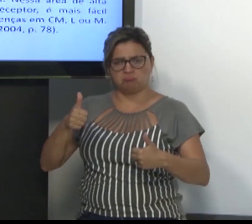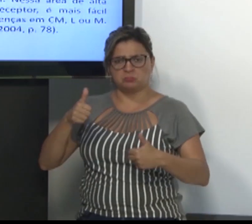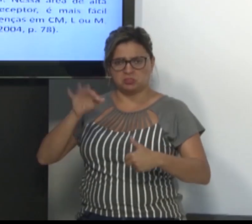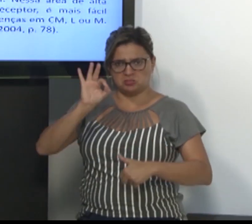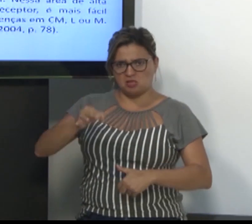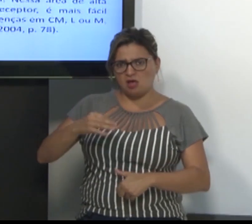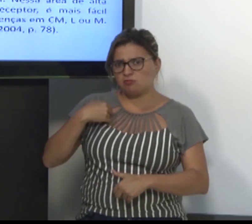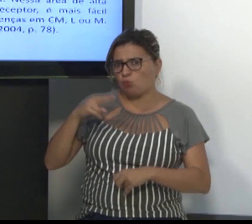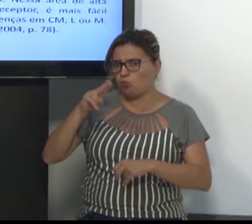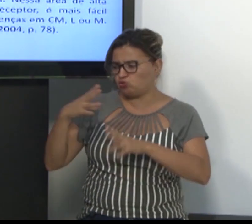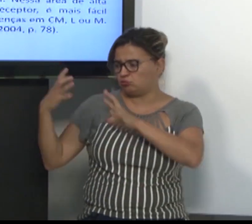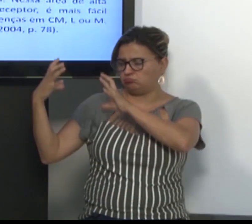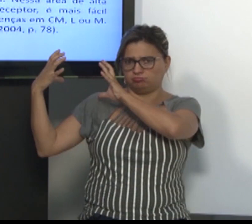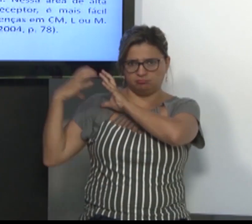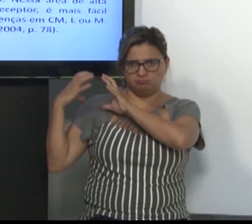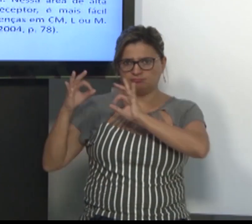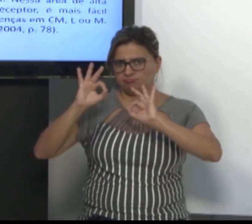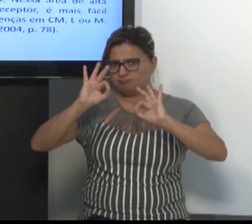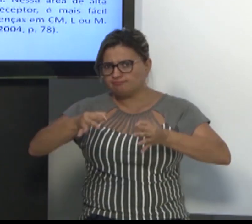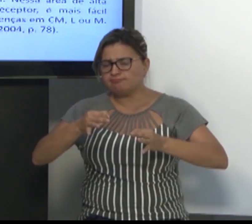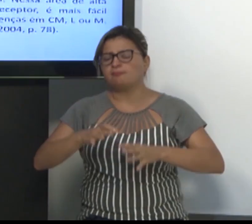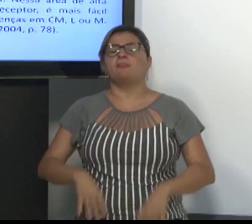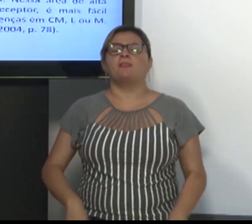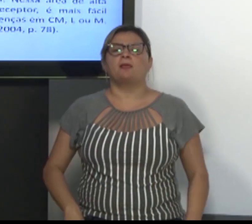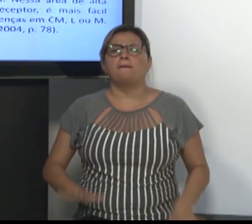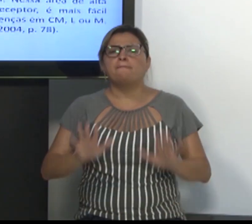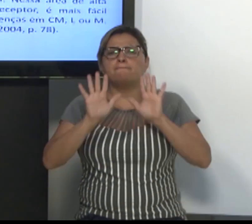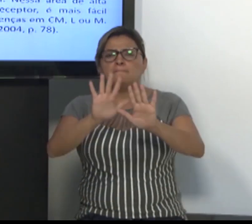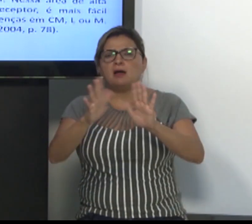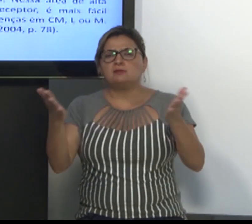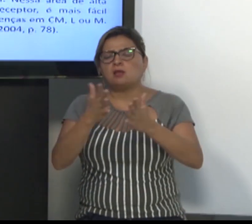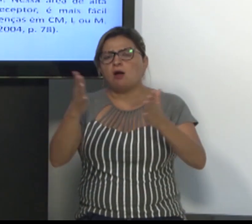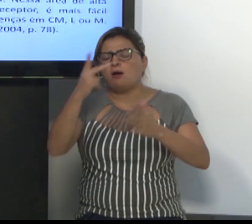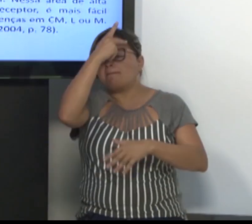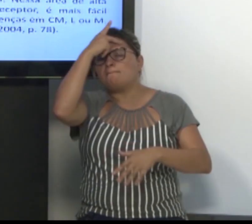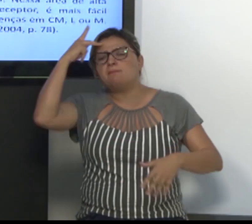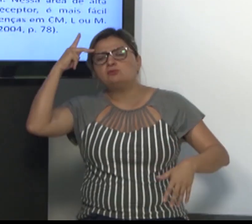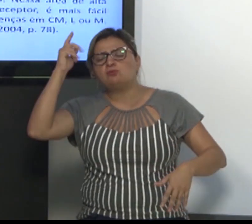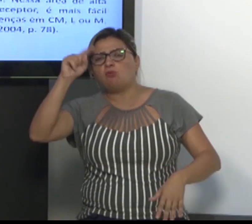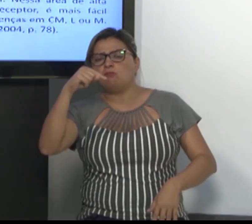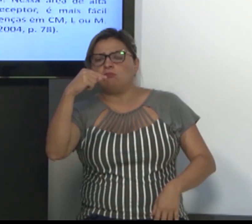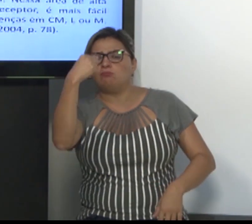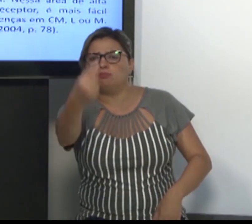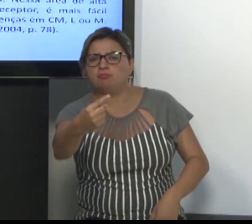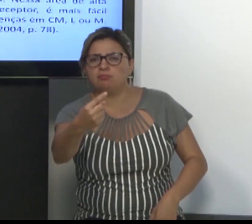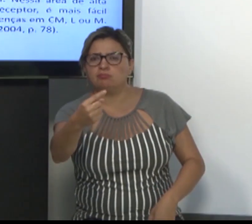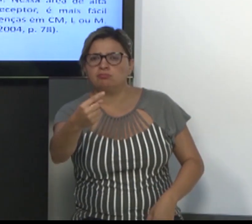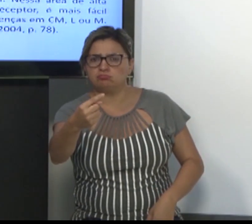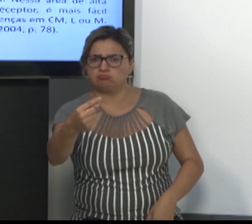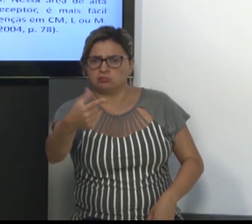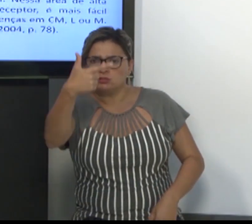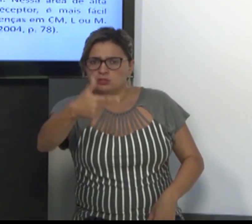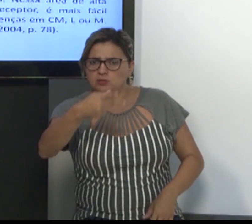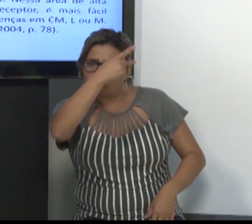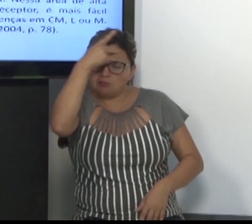Na datilologia, na soletração manual, tem o círculo imaginário, como foi